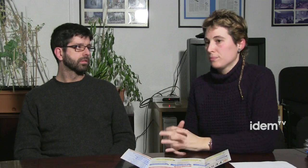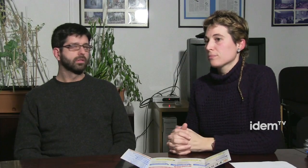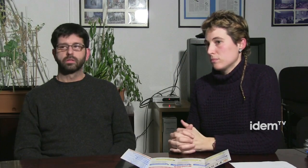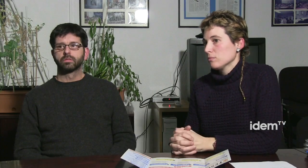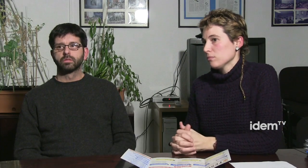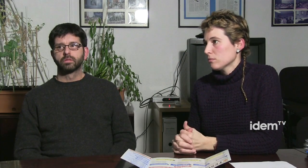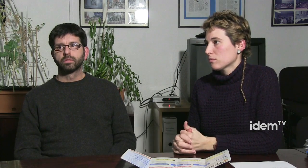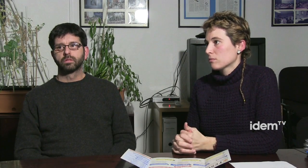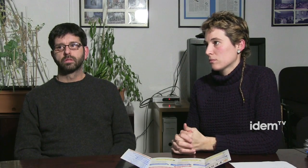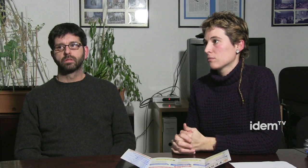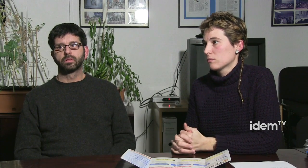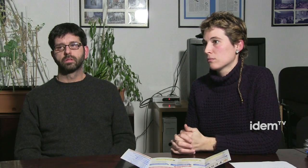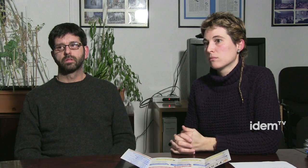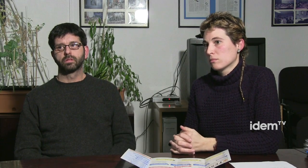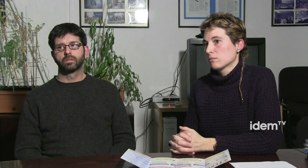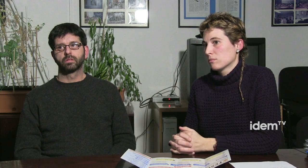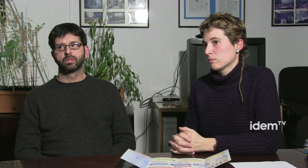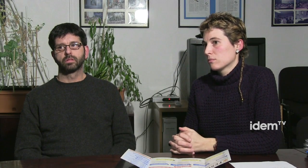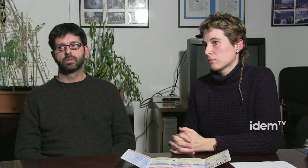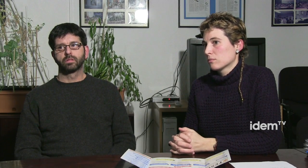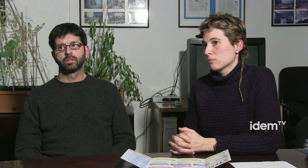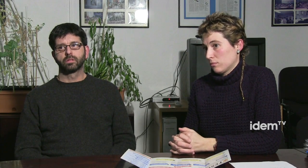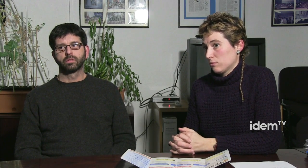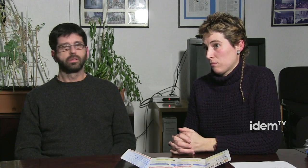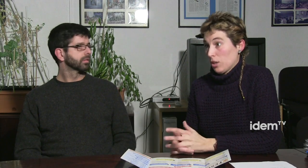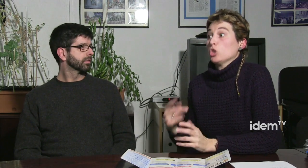mails o sigui jo penso que hem millorat molts